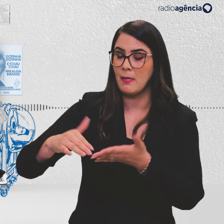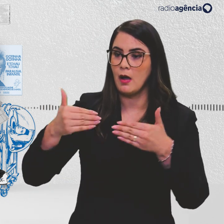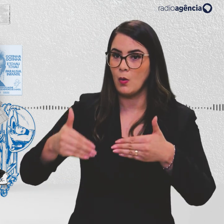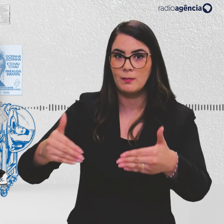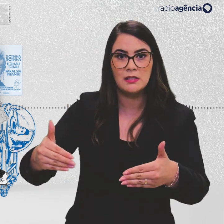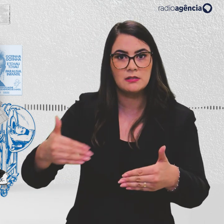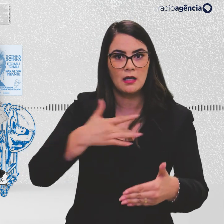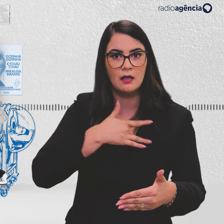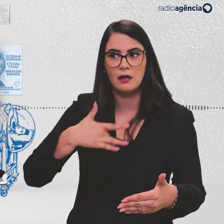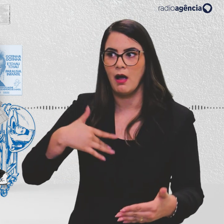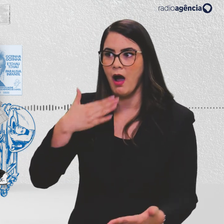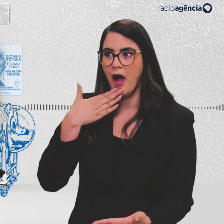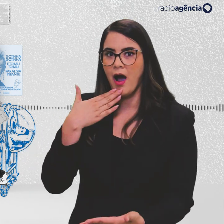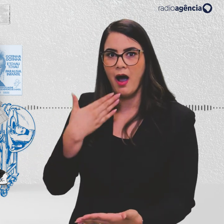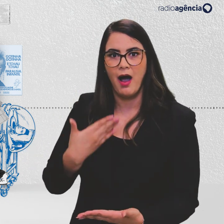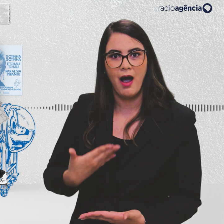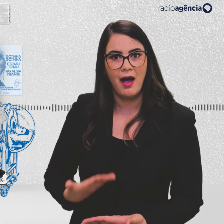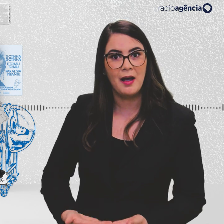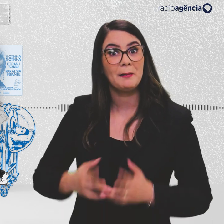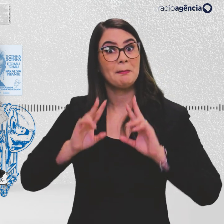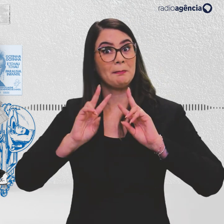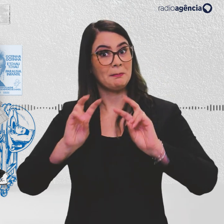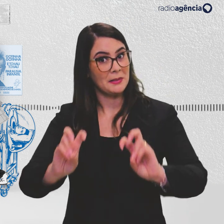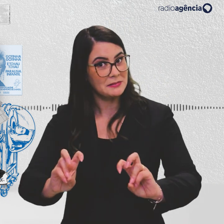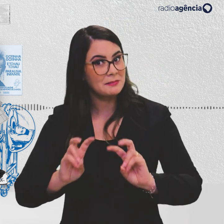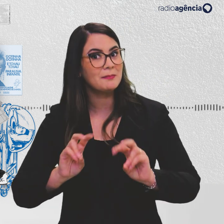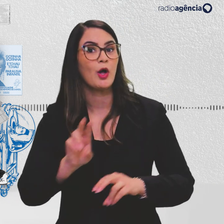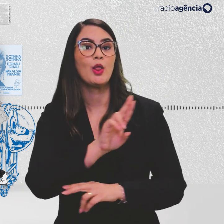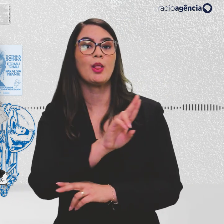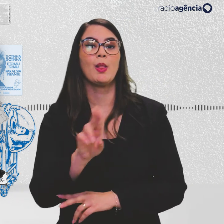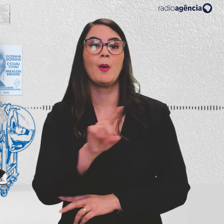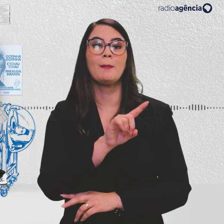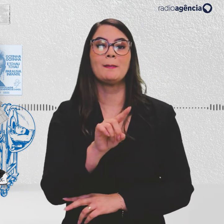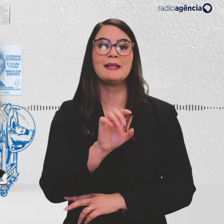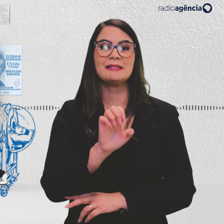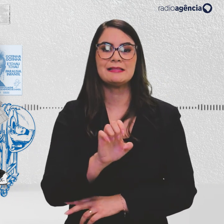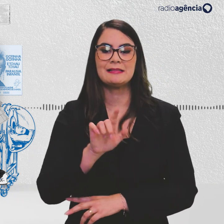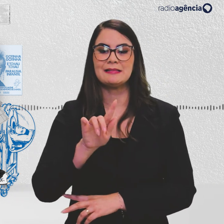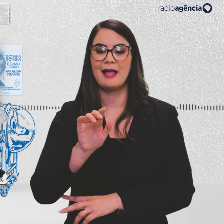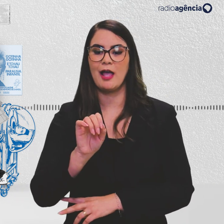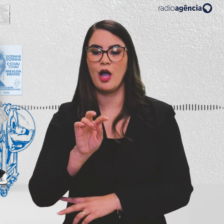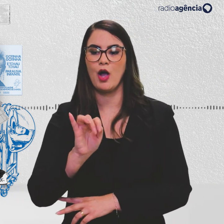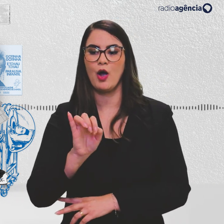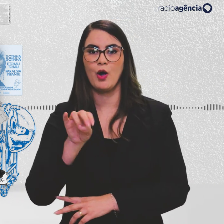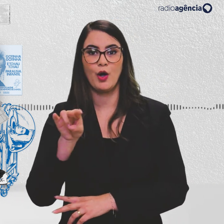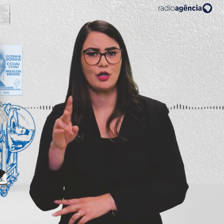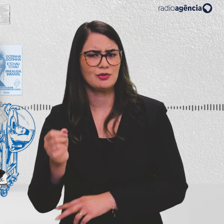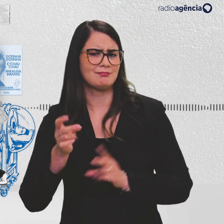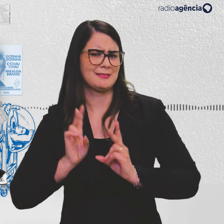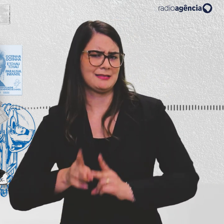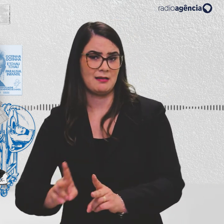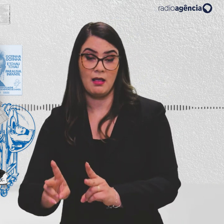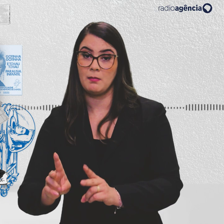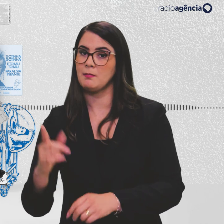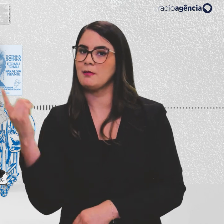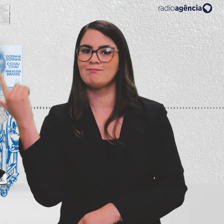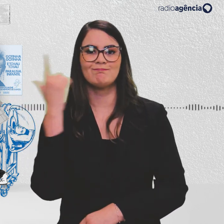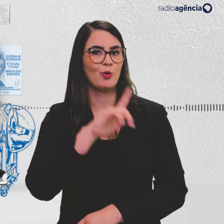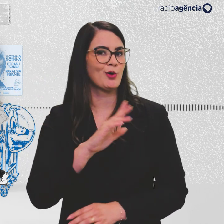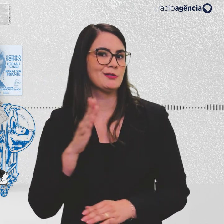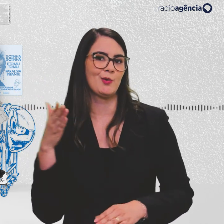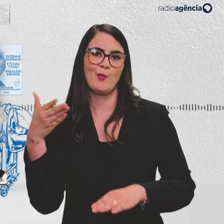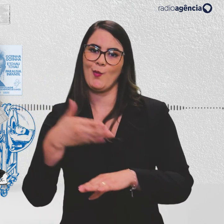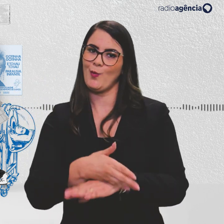pasmo, assim, né? Começaram a perceber que o nome Zé Gotinhas era recorrente. Mas mesmo assim, nós não conseguimos colocar ele na